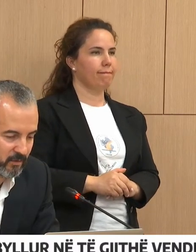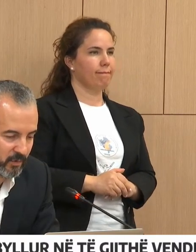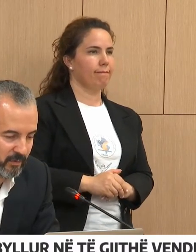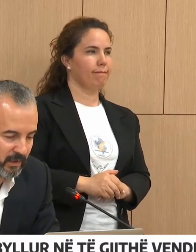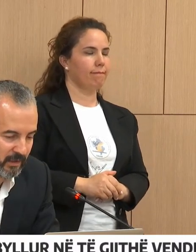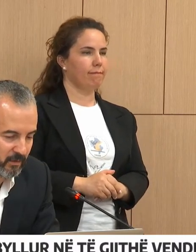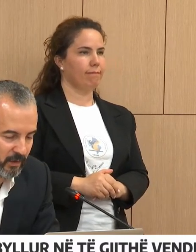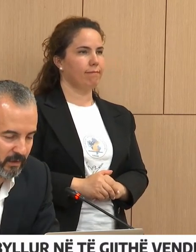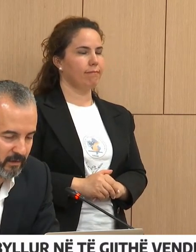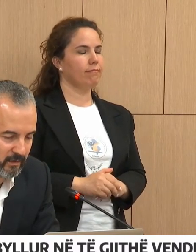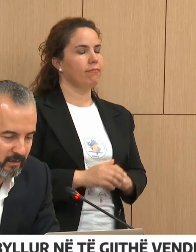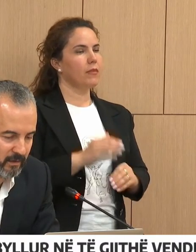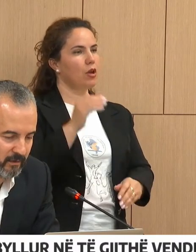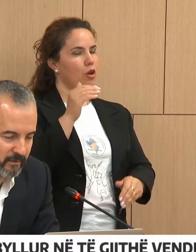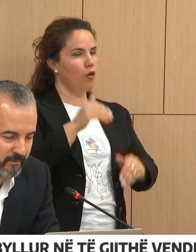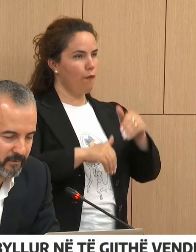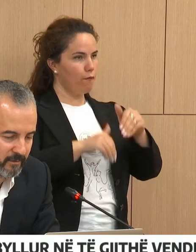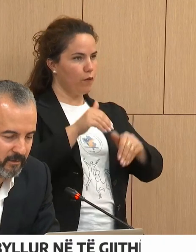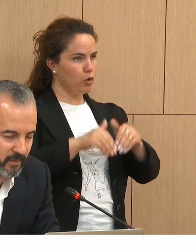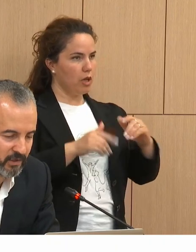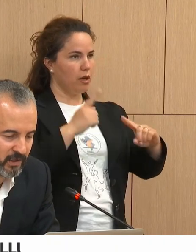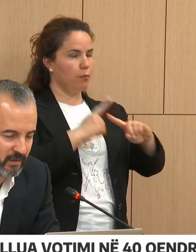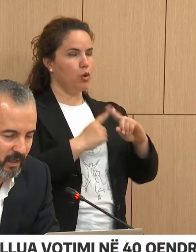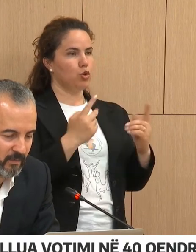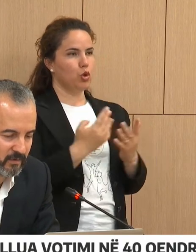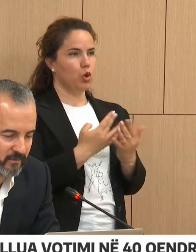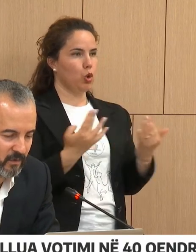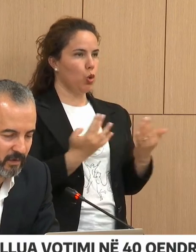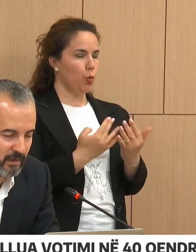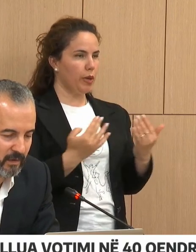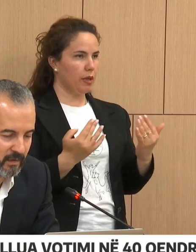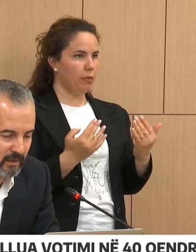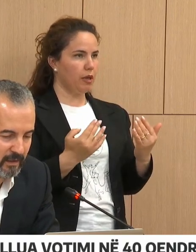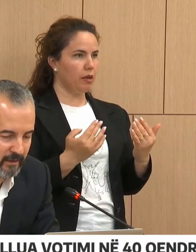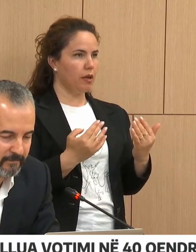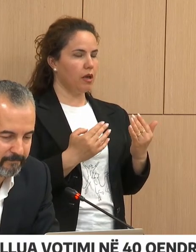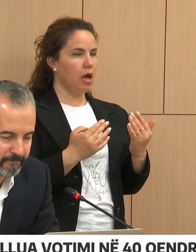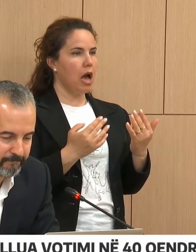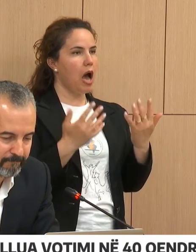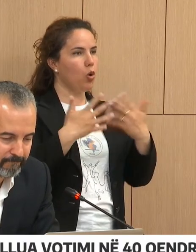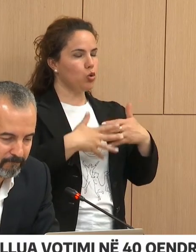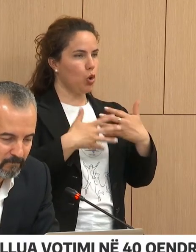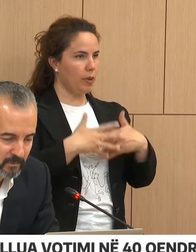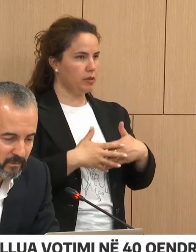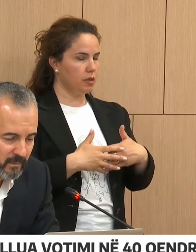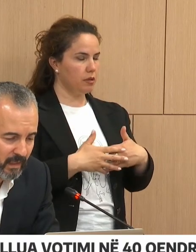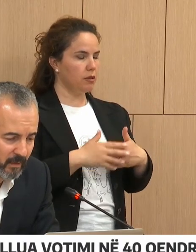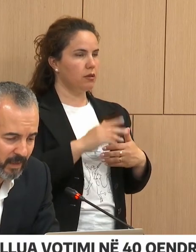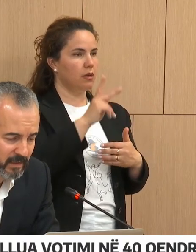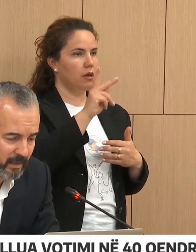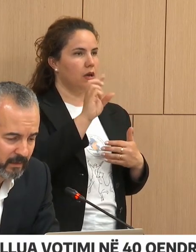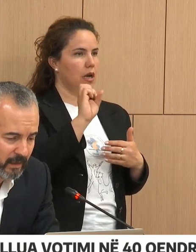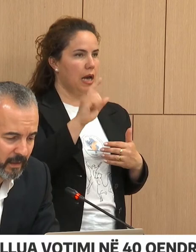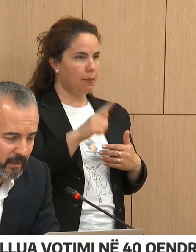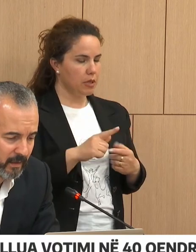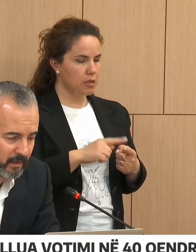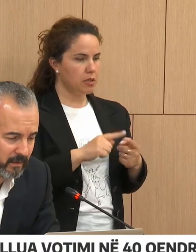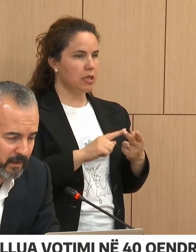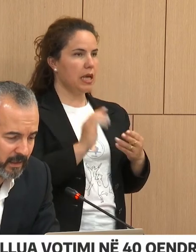dhe nëmërimit elektronik në bashkit kamës, borë dhe elbasan,